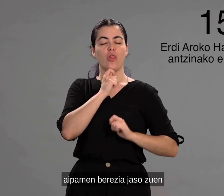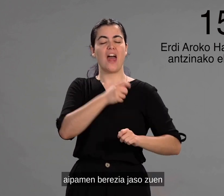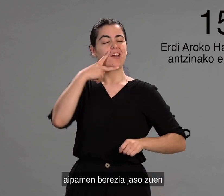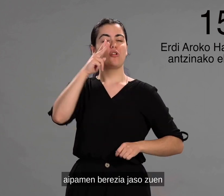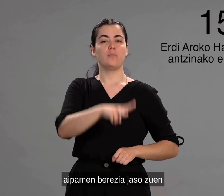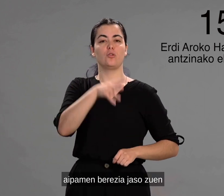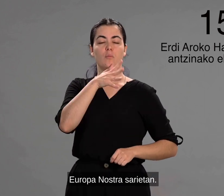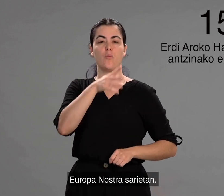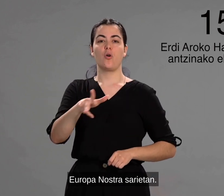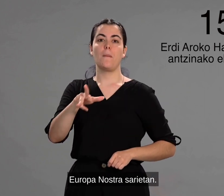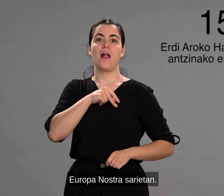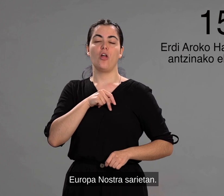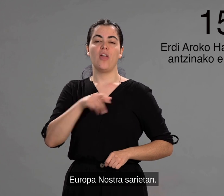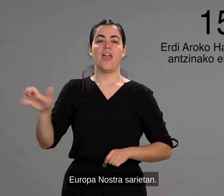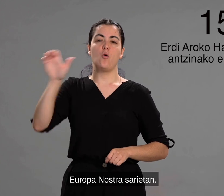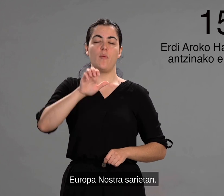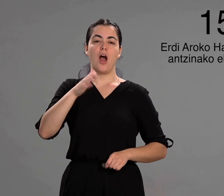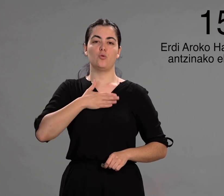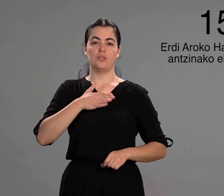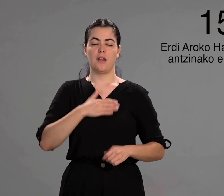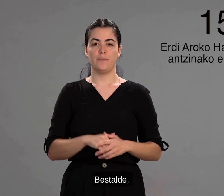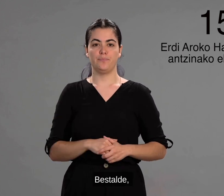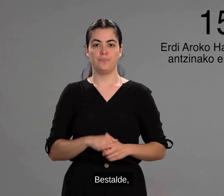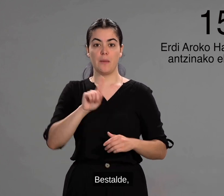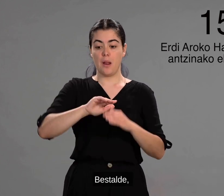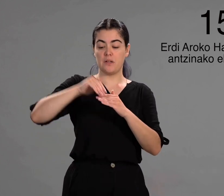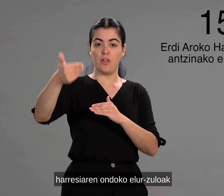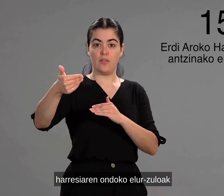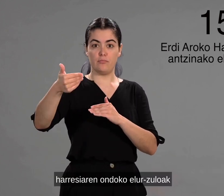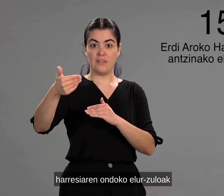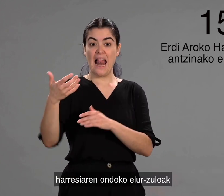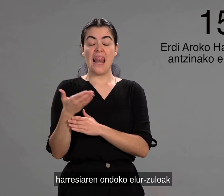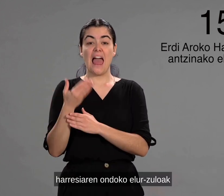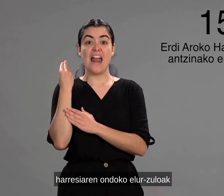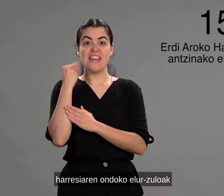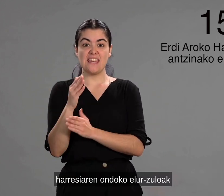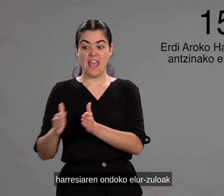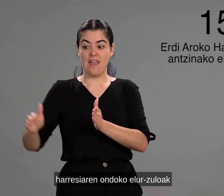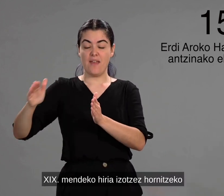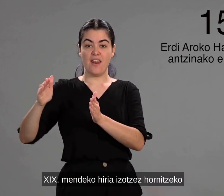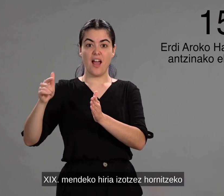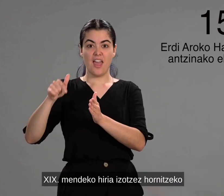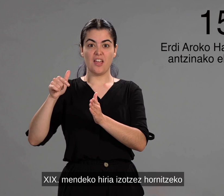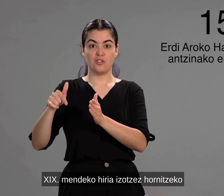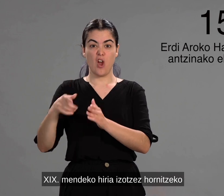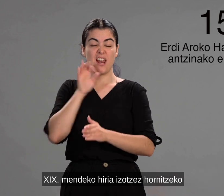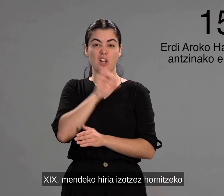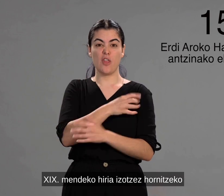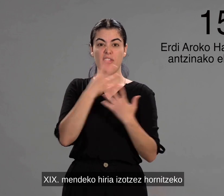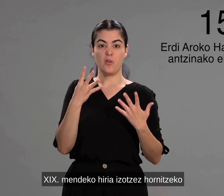jasozuen Europa Nostra asarietan. Bestalde, arresiaren ondoko elur zuloak emeretzigarren mendeko iria